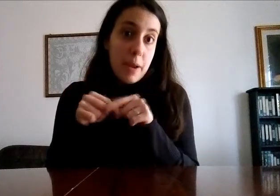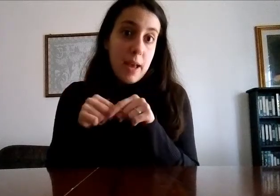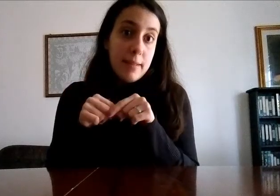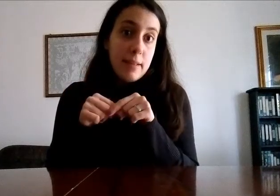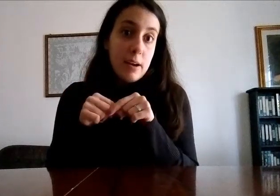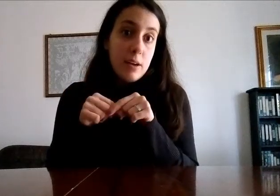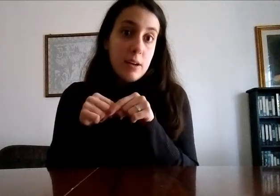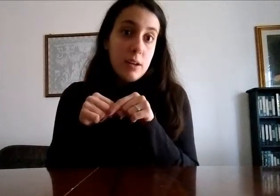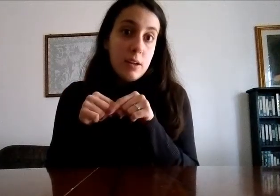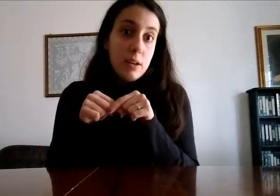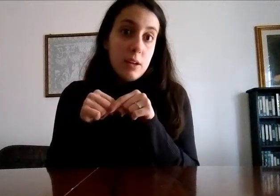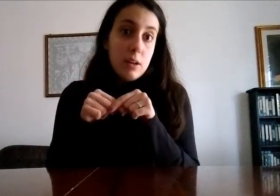palestra